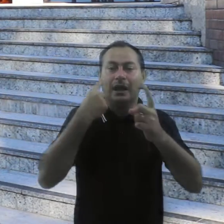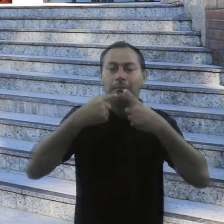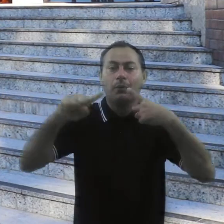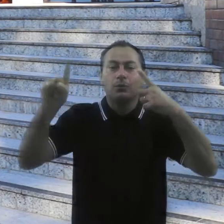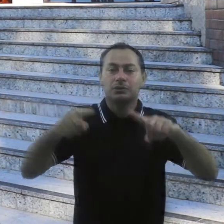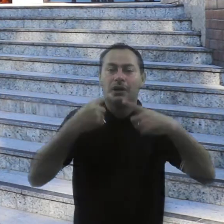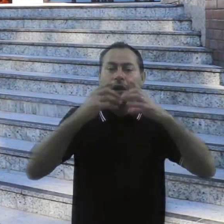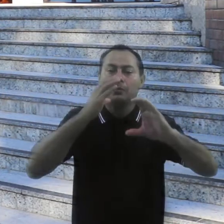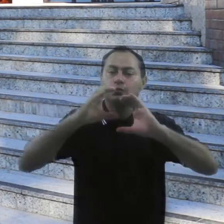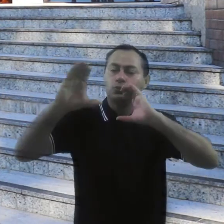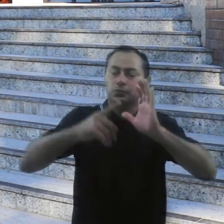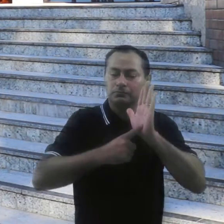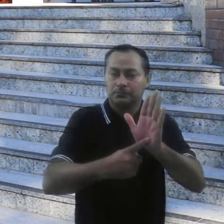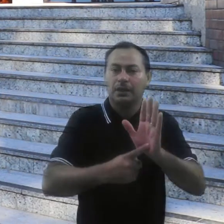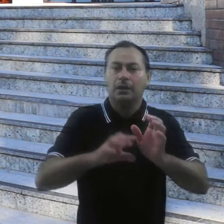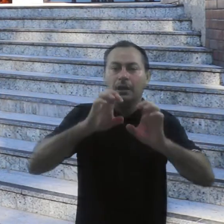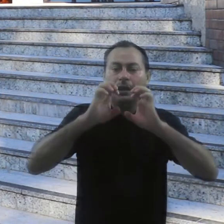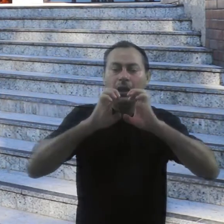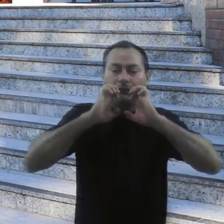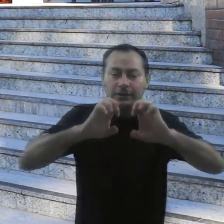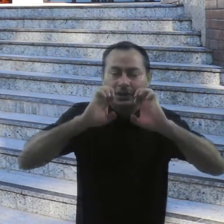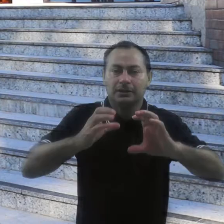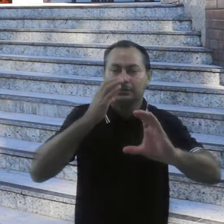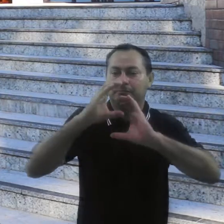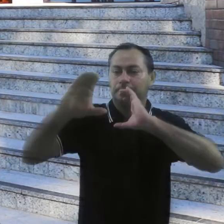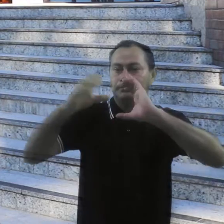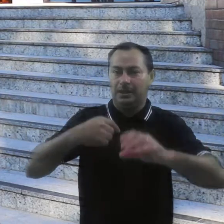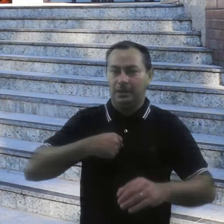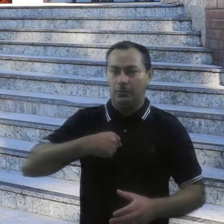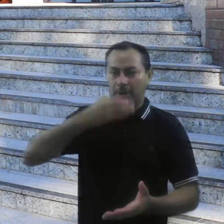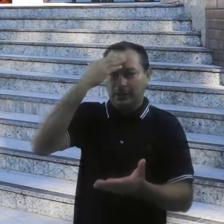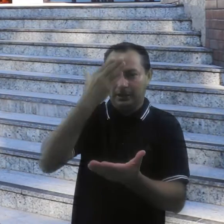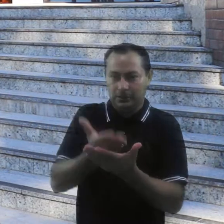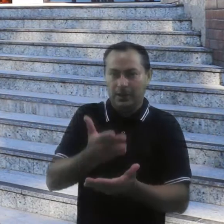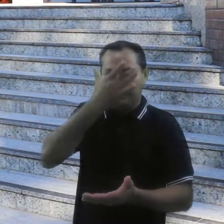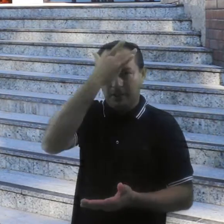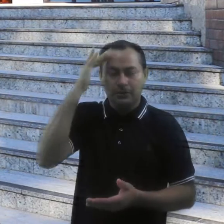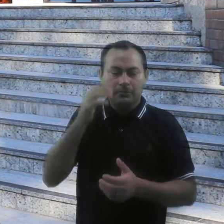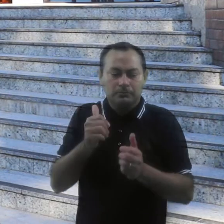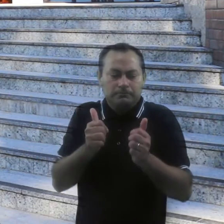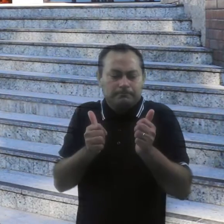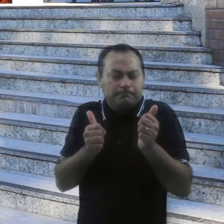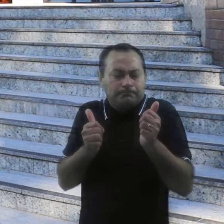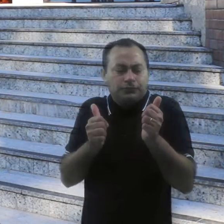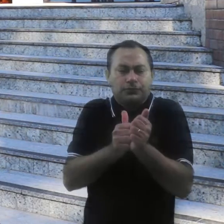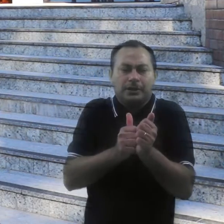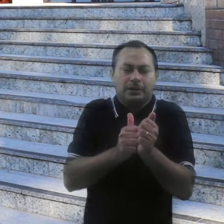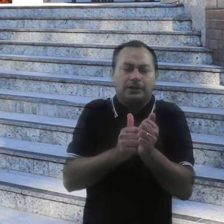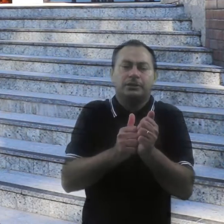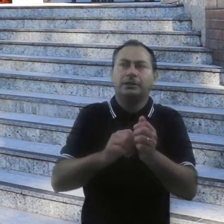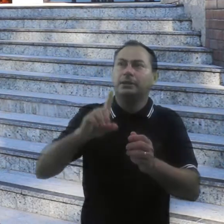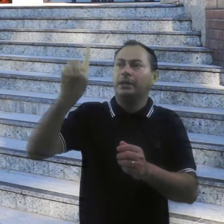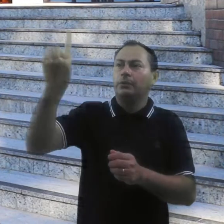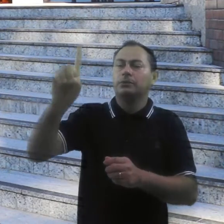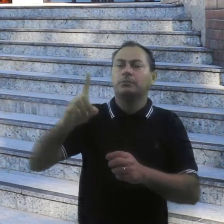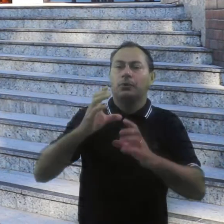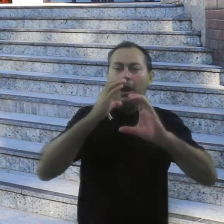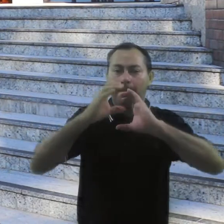através de canções, acredito eu que as pessoas aproximam-se mais de Deus por meio da música. Eu sempre tenho um ditado comigo,